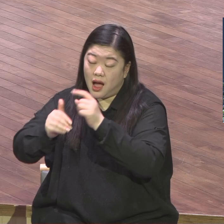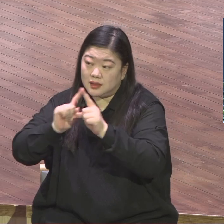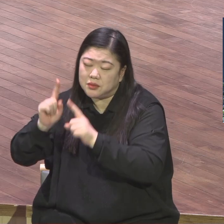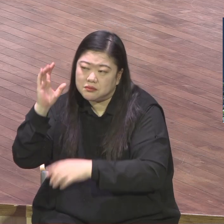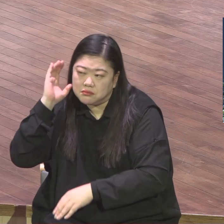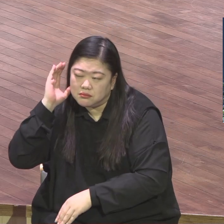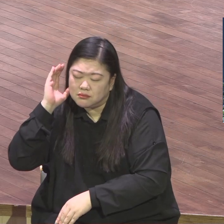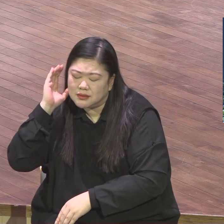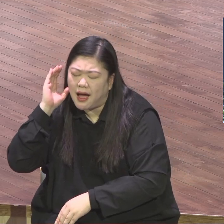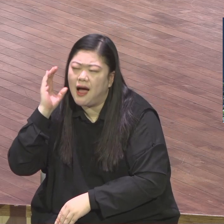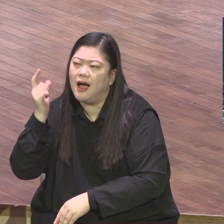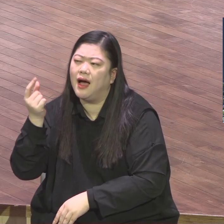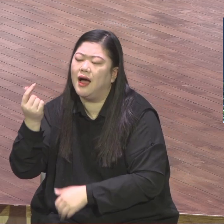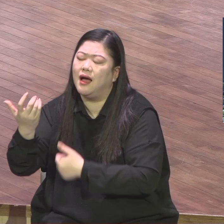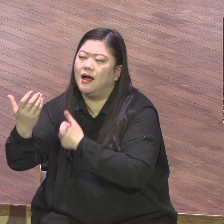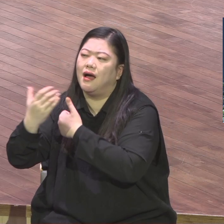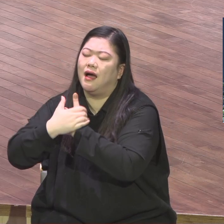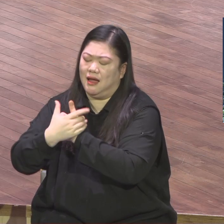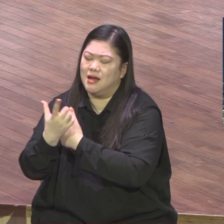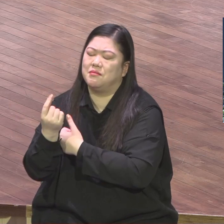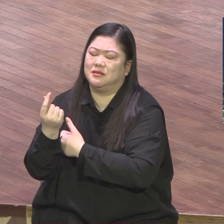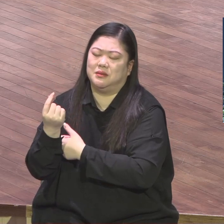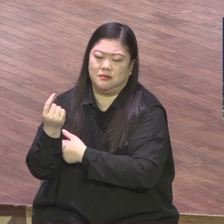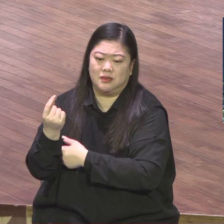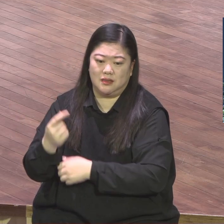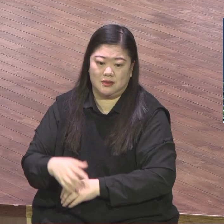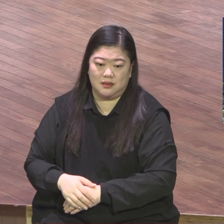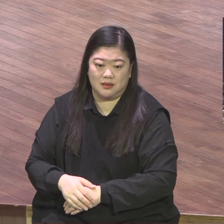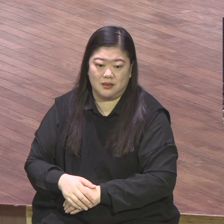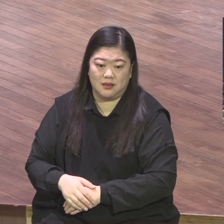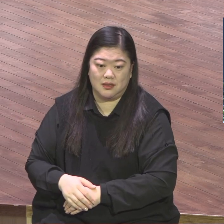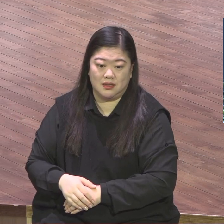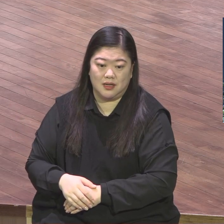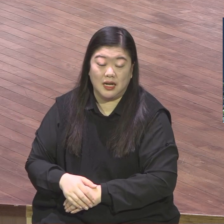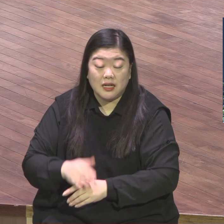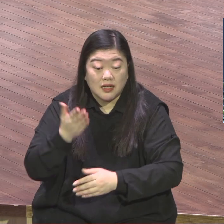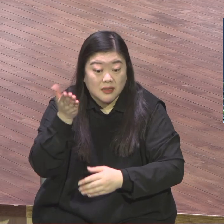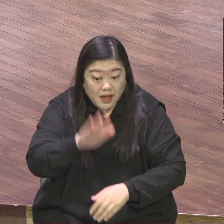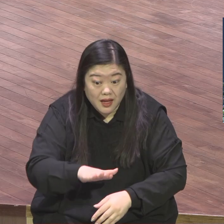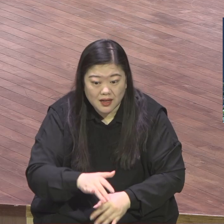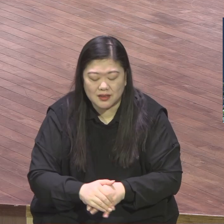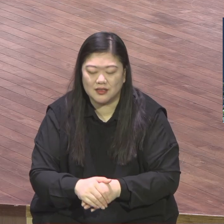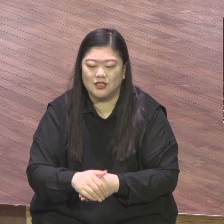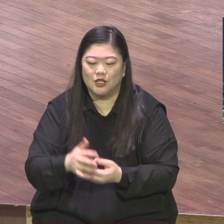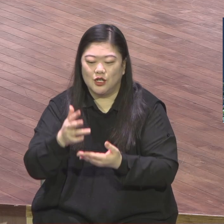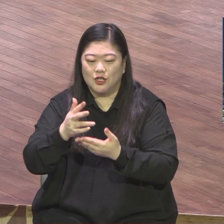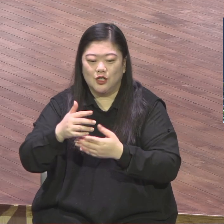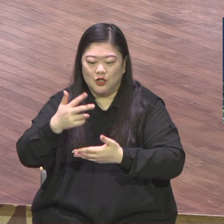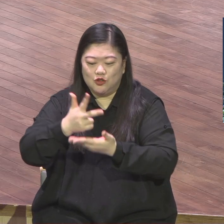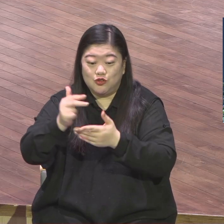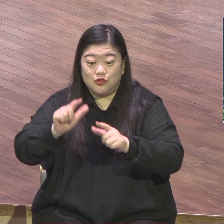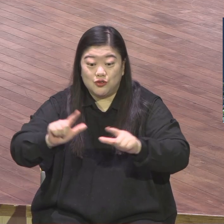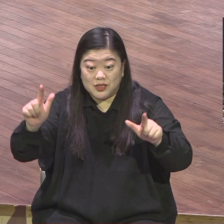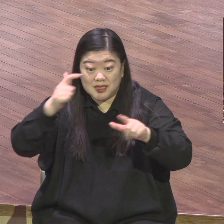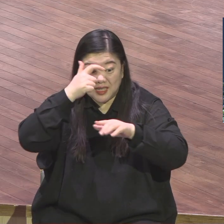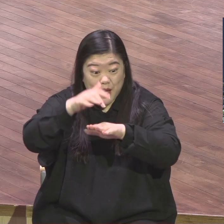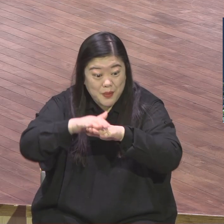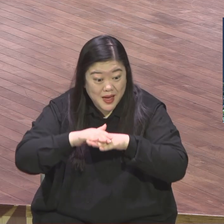한 번으로 끝내지 마시고 일주일 내내 들으세요 그래서 체질 바뀌어져야 됩니다 이제는 생생내고 외식하는 거